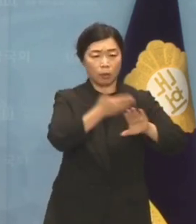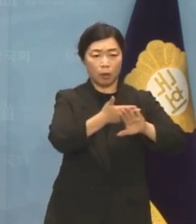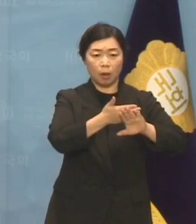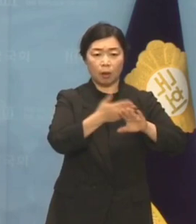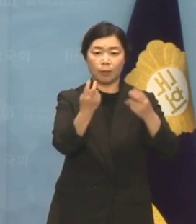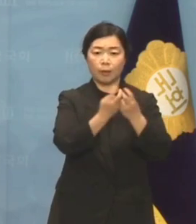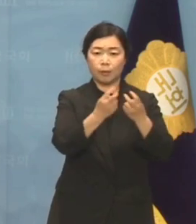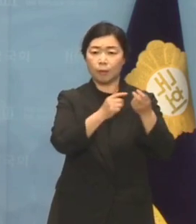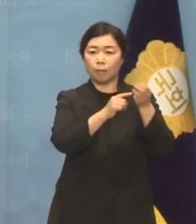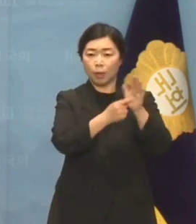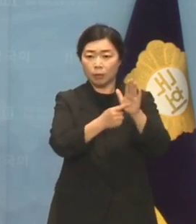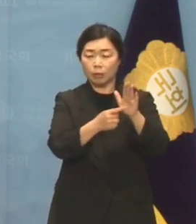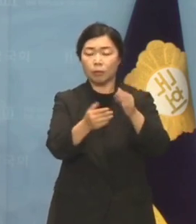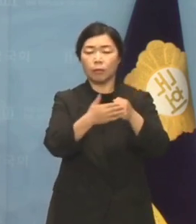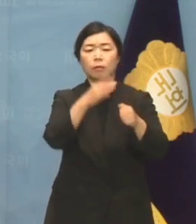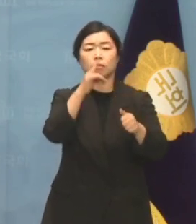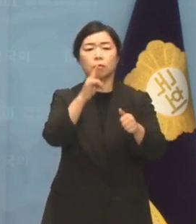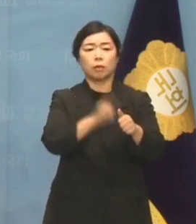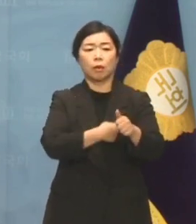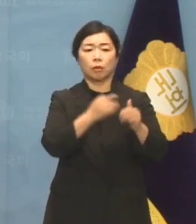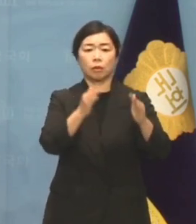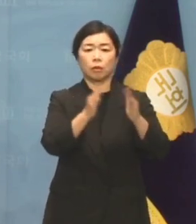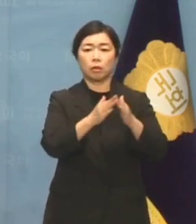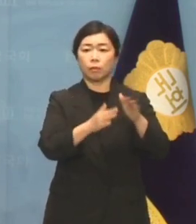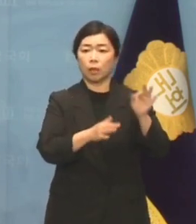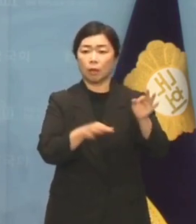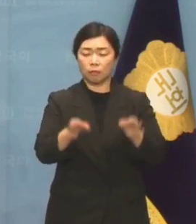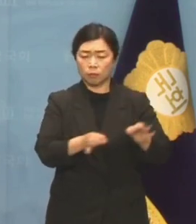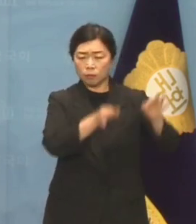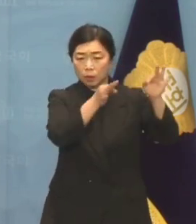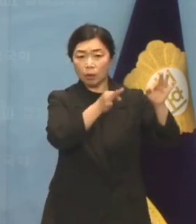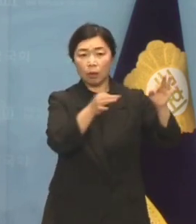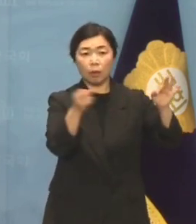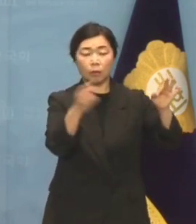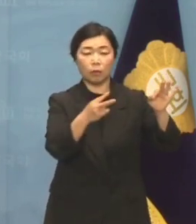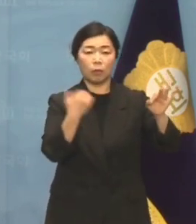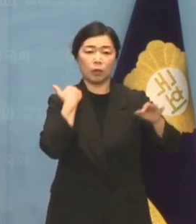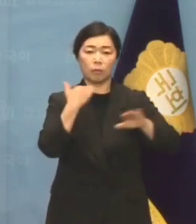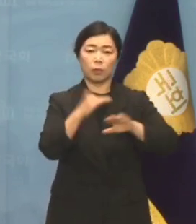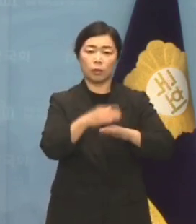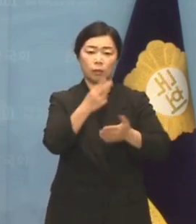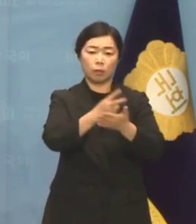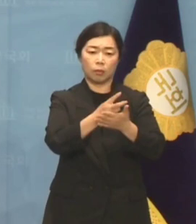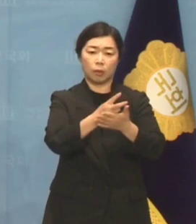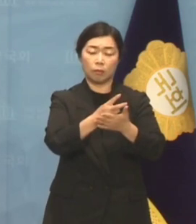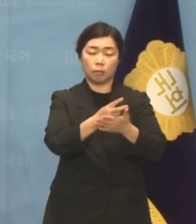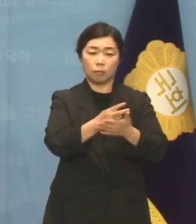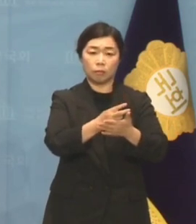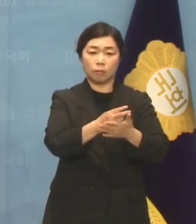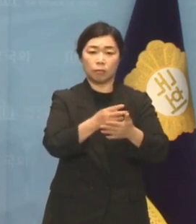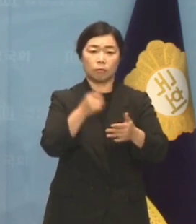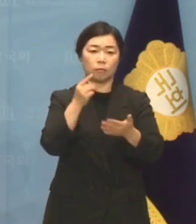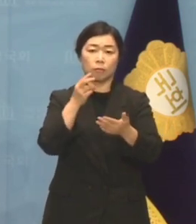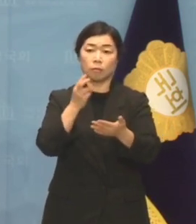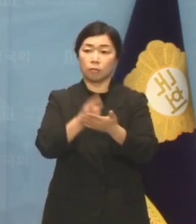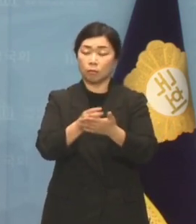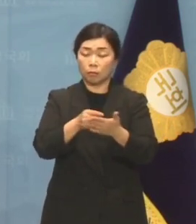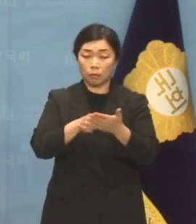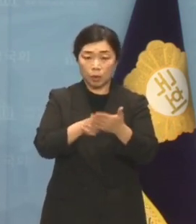내놓아 집값 폭등을 부추격하고 인대차 산법 강행으로 전세 대란마저 초래했습니다.